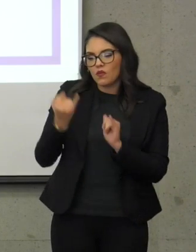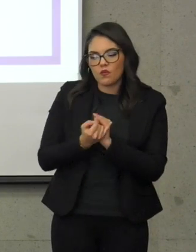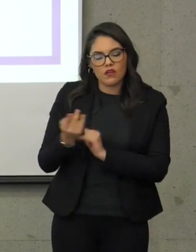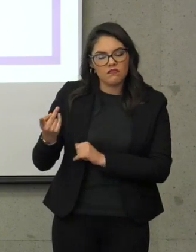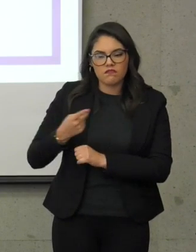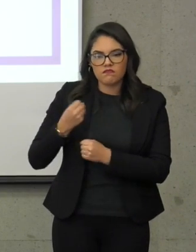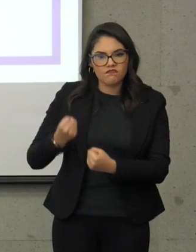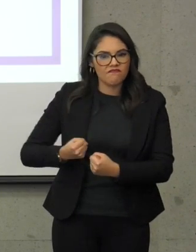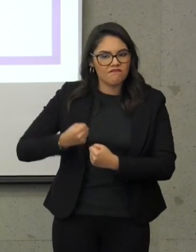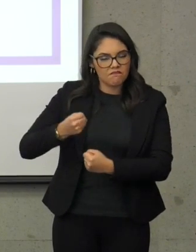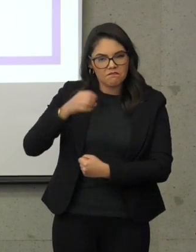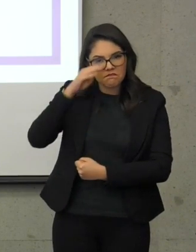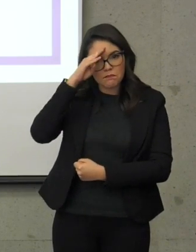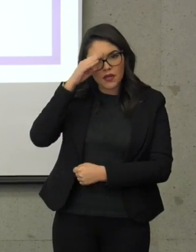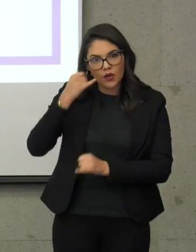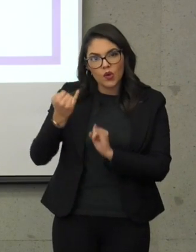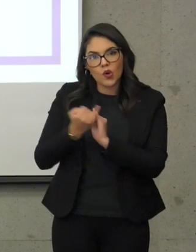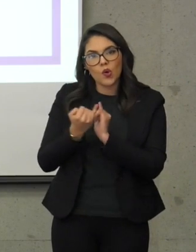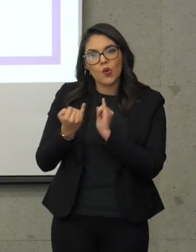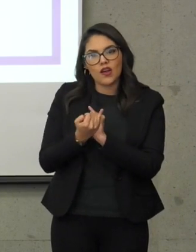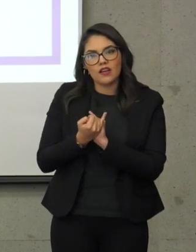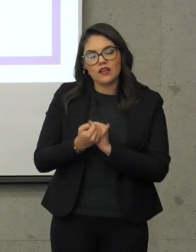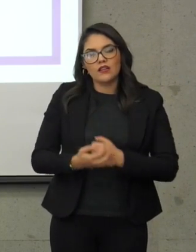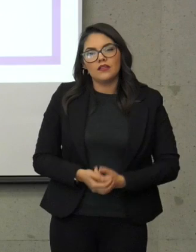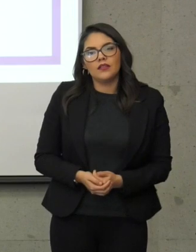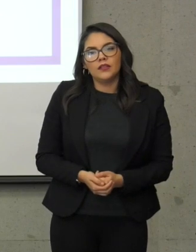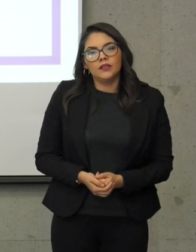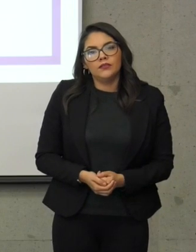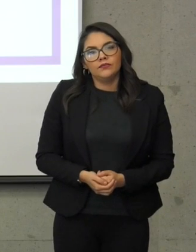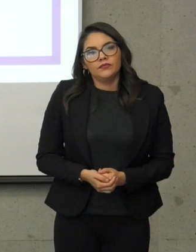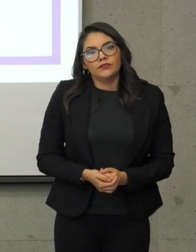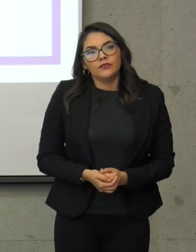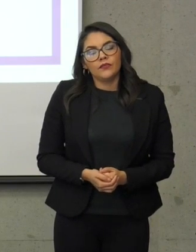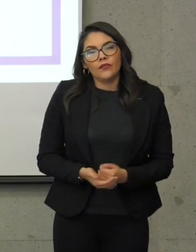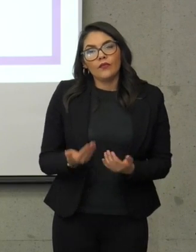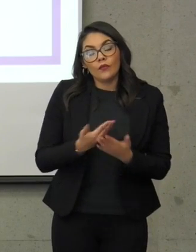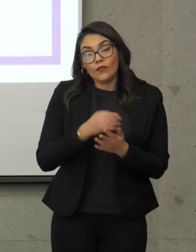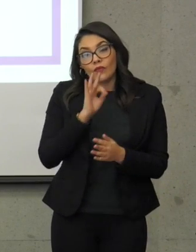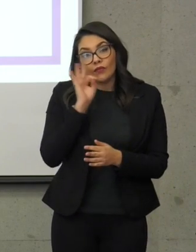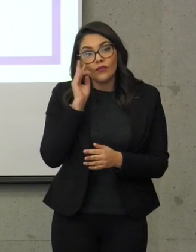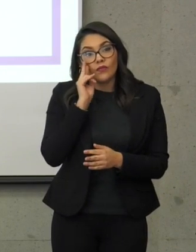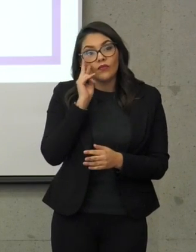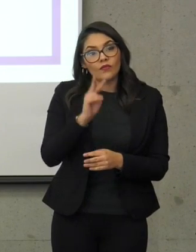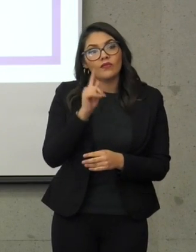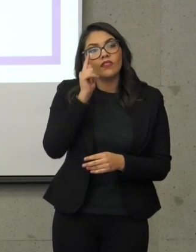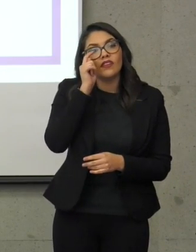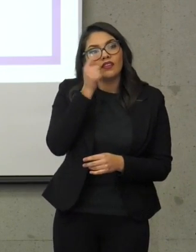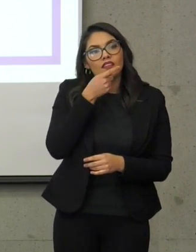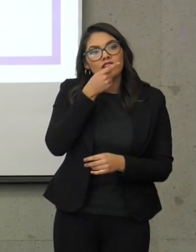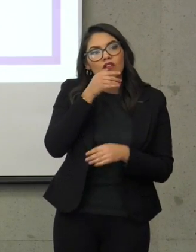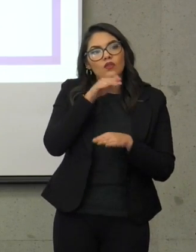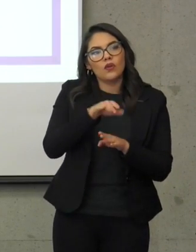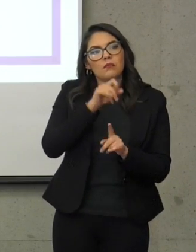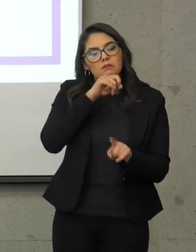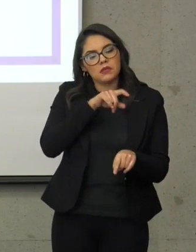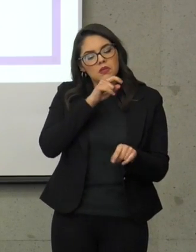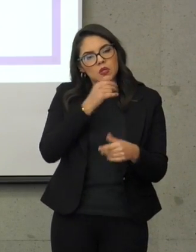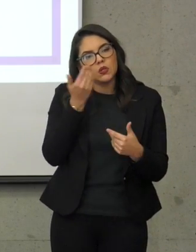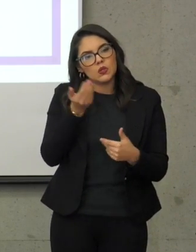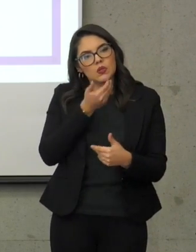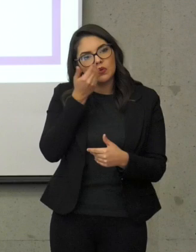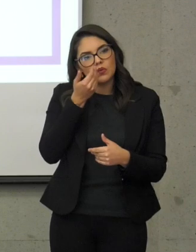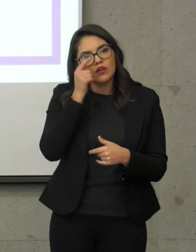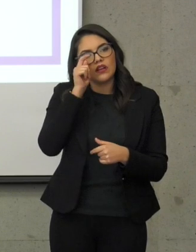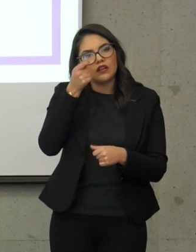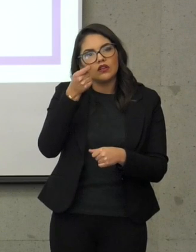fuerte. Como te darás cuenta, tenemos no nada más lo que se refiere a lo tradicional de la